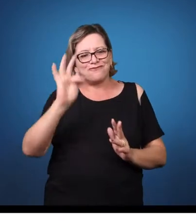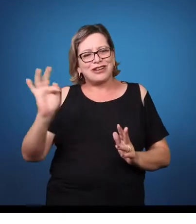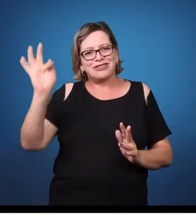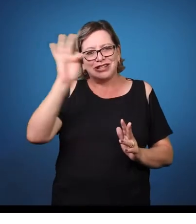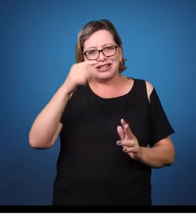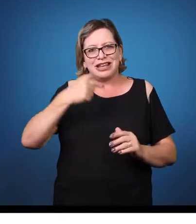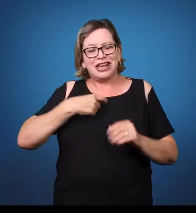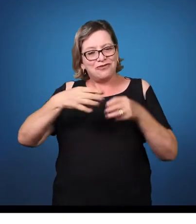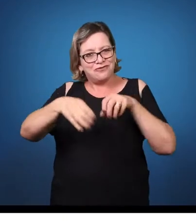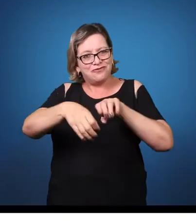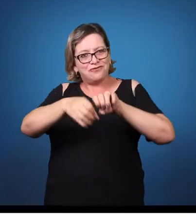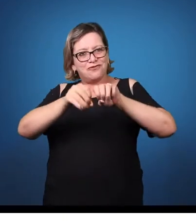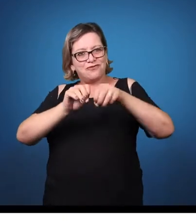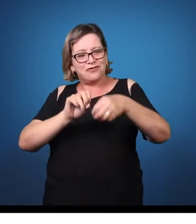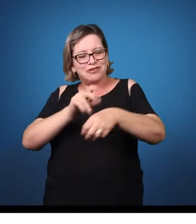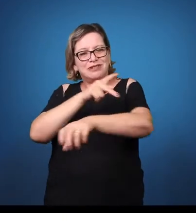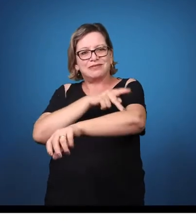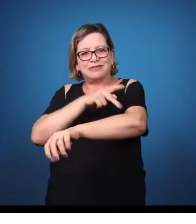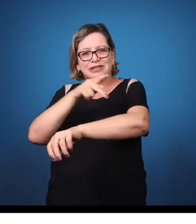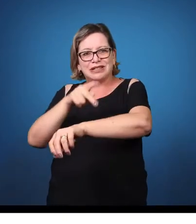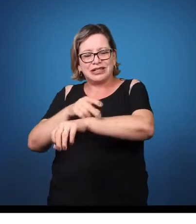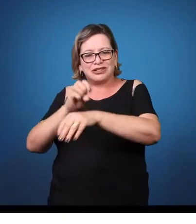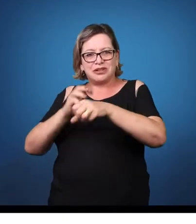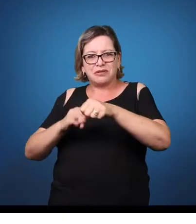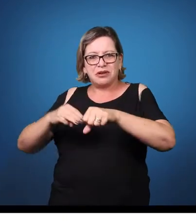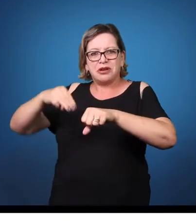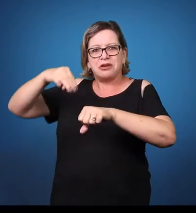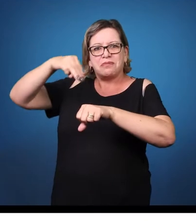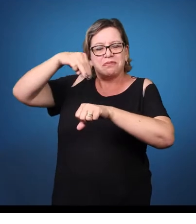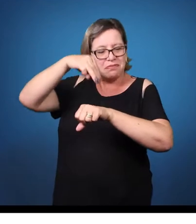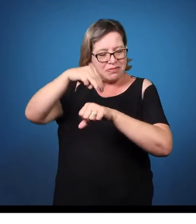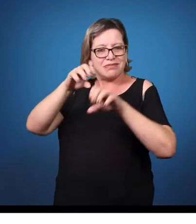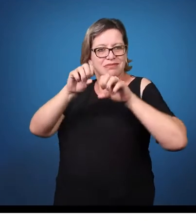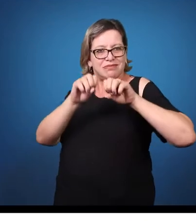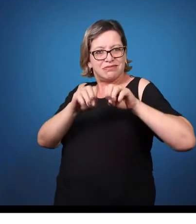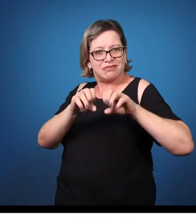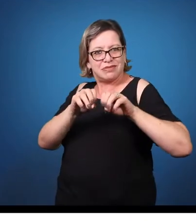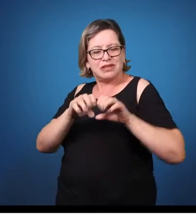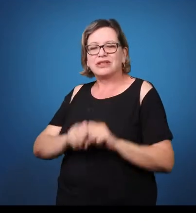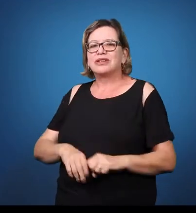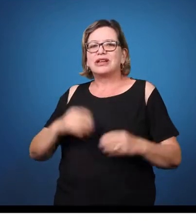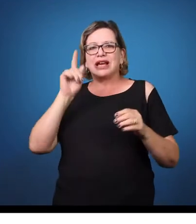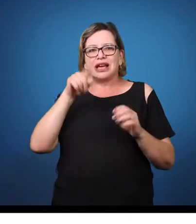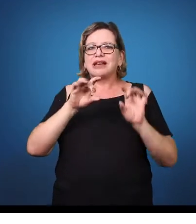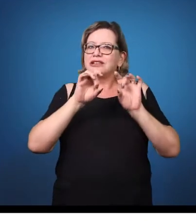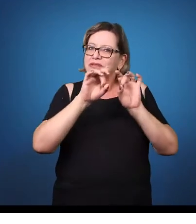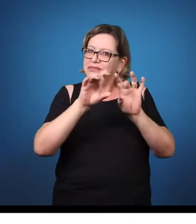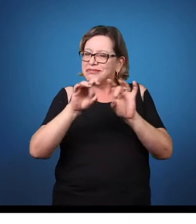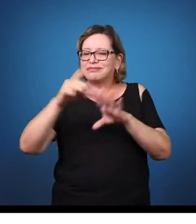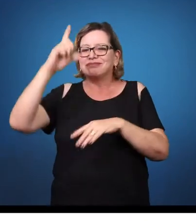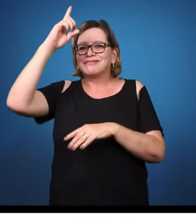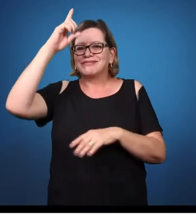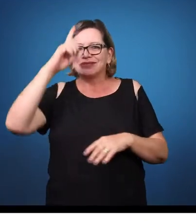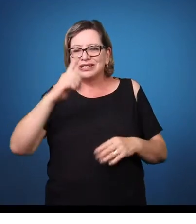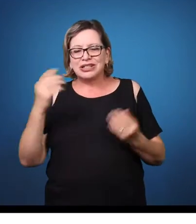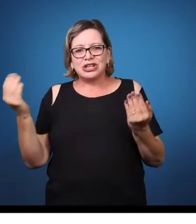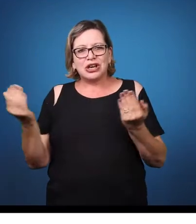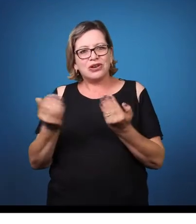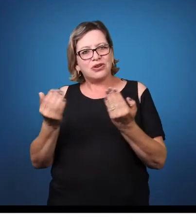pedagogia, mestre em educação, especialista em todas as áreas das deficiências, e atualmente faço doutorado em